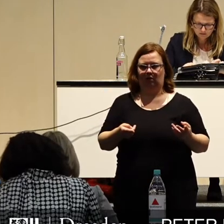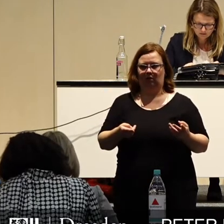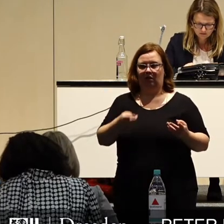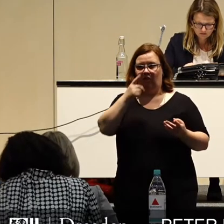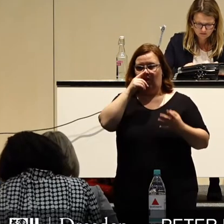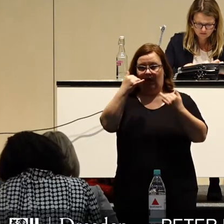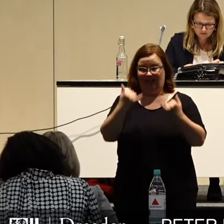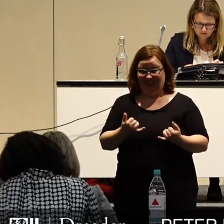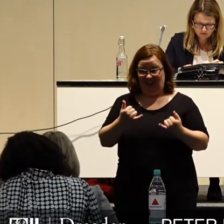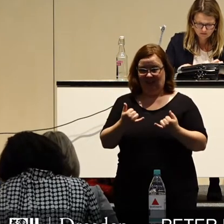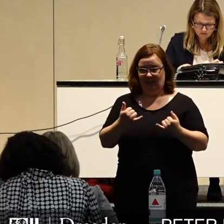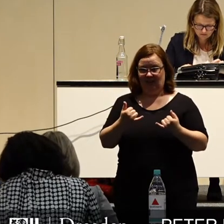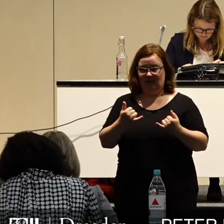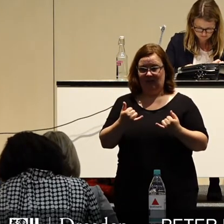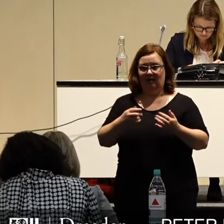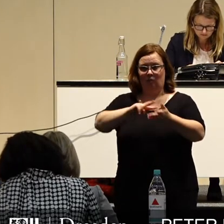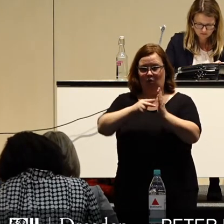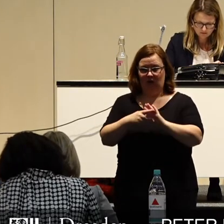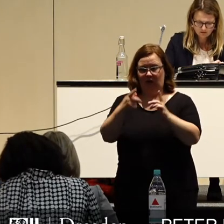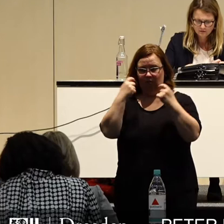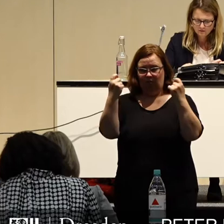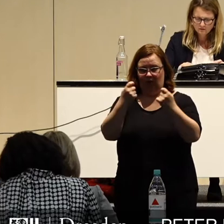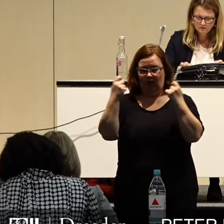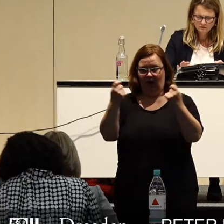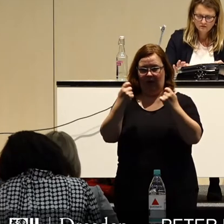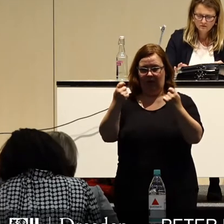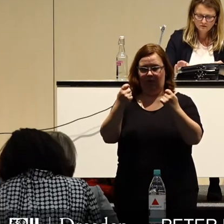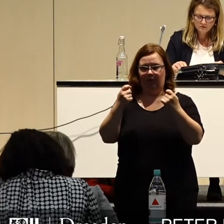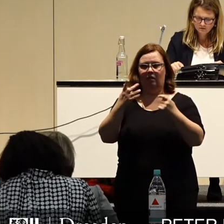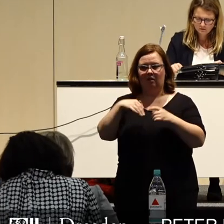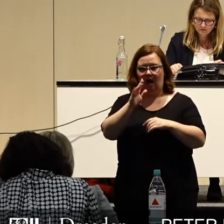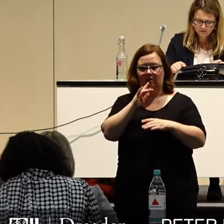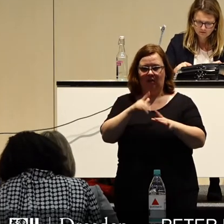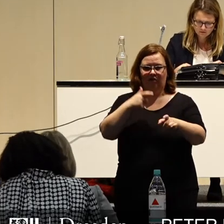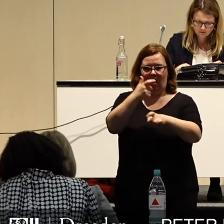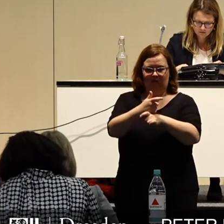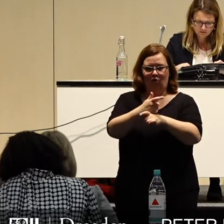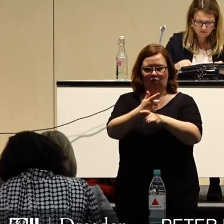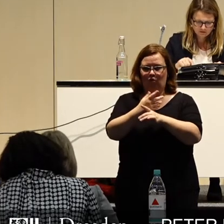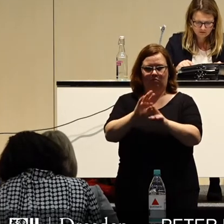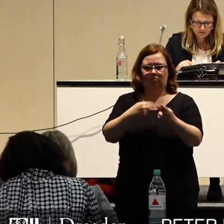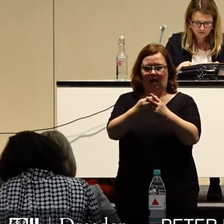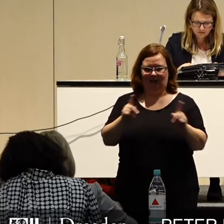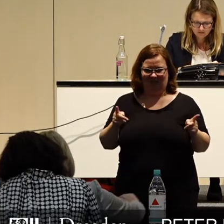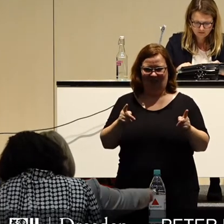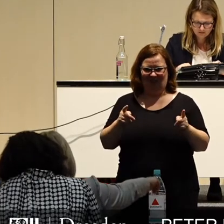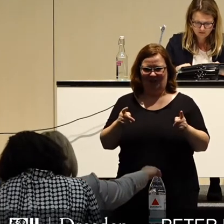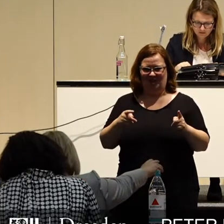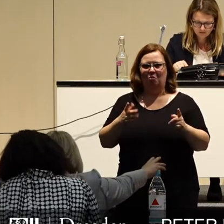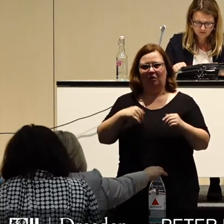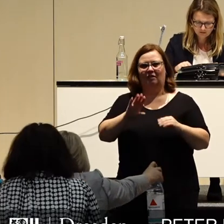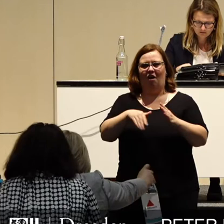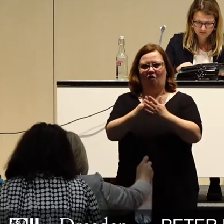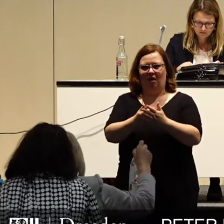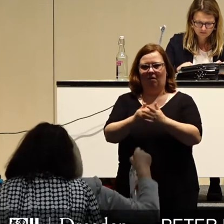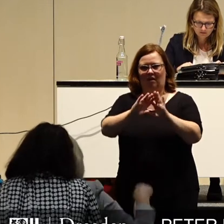ausschließlich Klientelpolitik betreibt, wird seiner Verantwortung für die Stadt nicht gerecht. Diese Aufgabe müssen wir uns gemeinsam